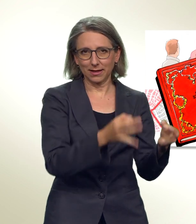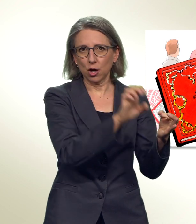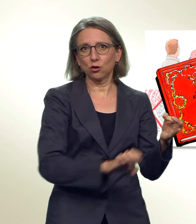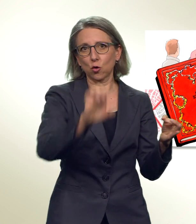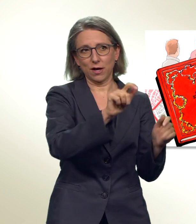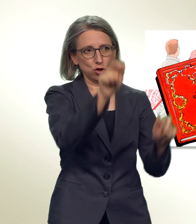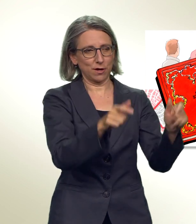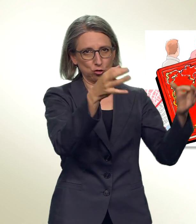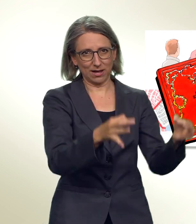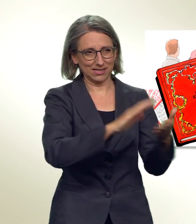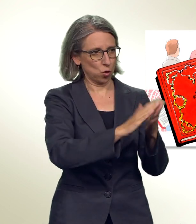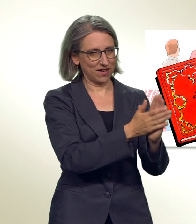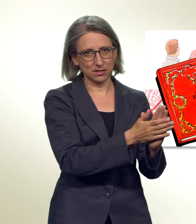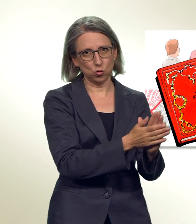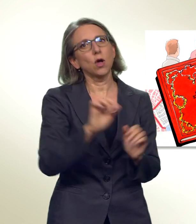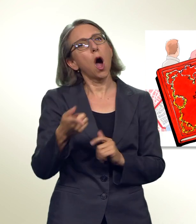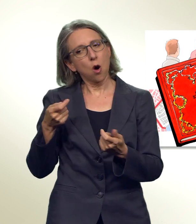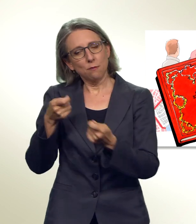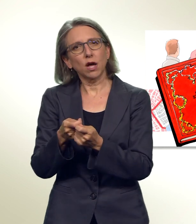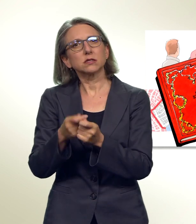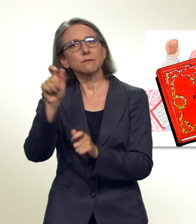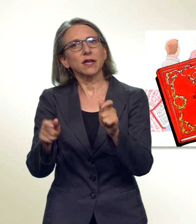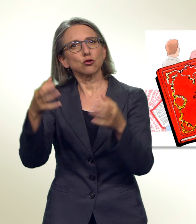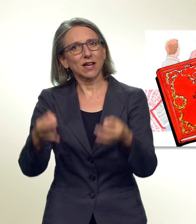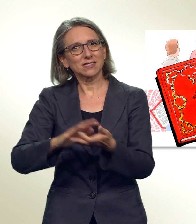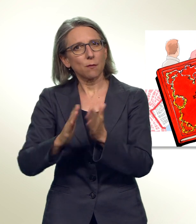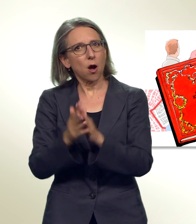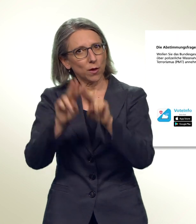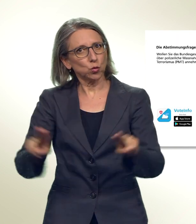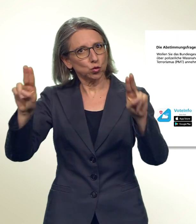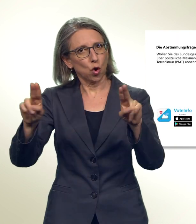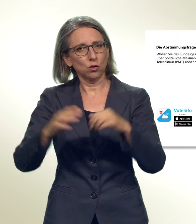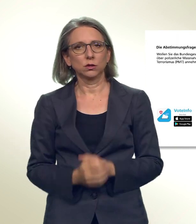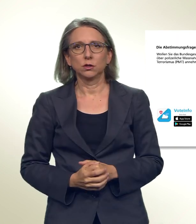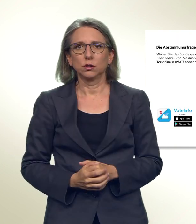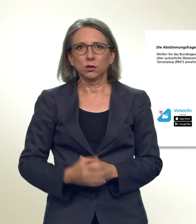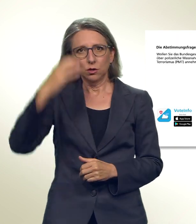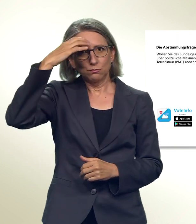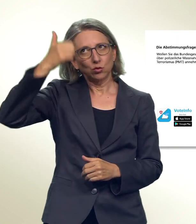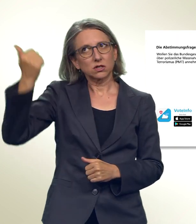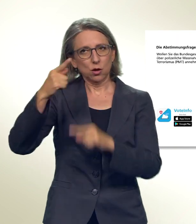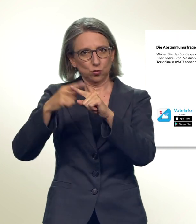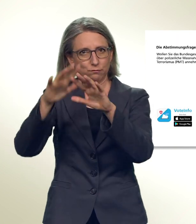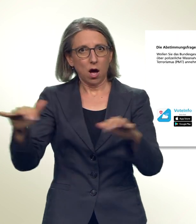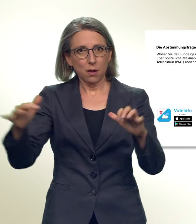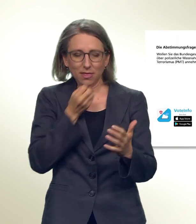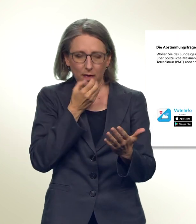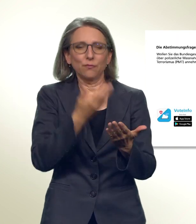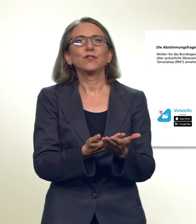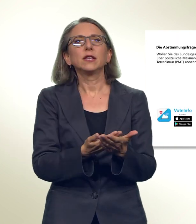Menschenrechtskonvention und den Menschenrechtsabkommen der UNO. Aus diesen Gründen empfehlen Bundesrat und Parlament ein Ja zum